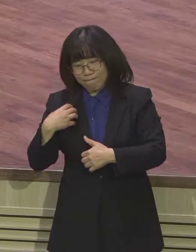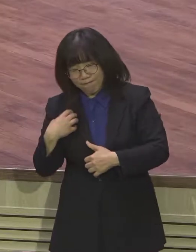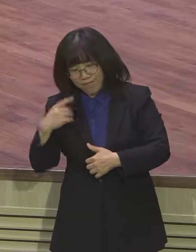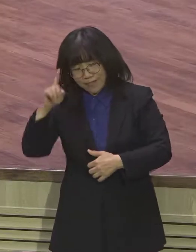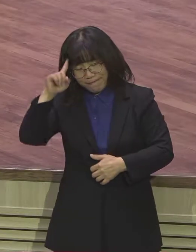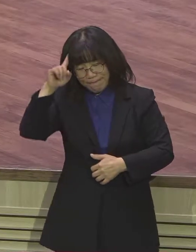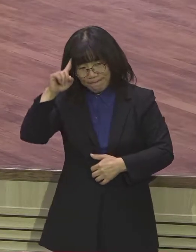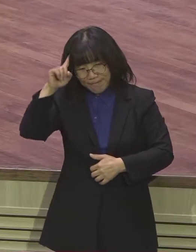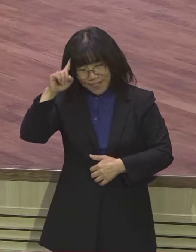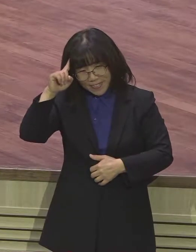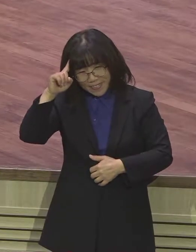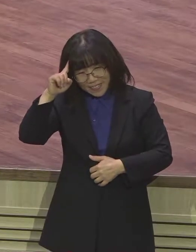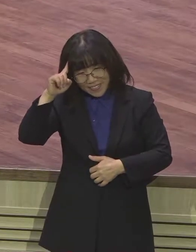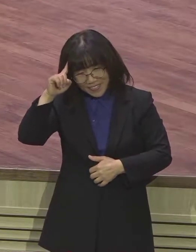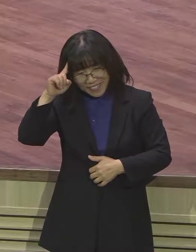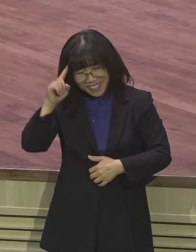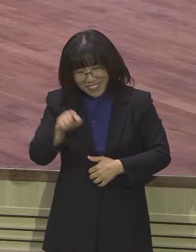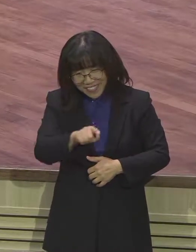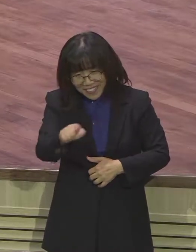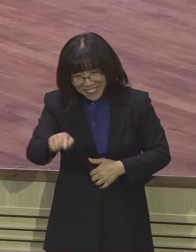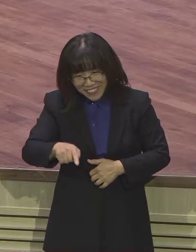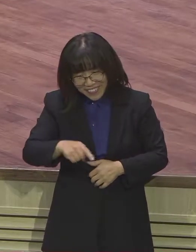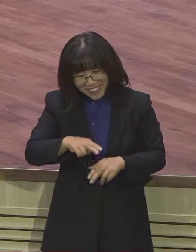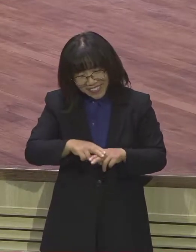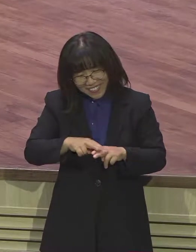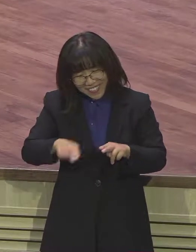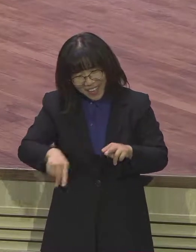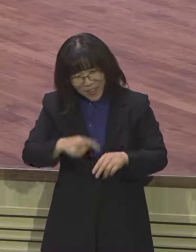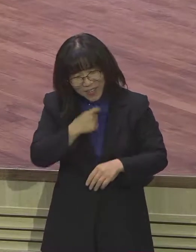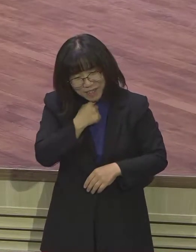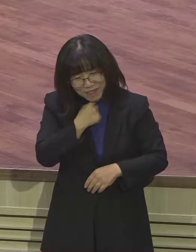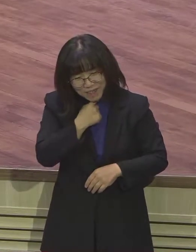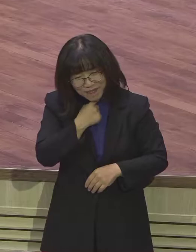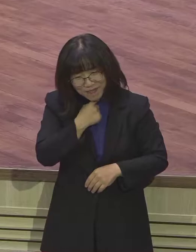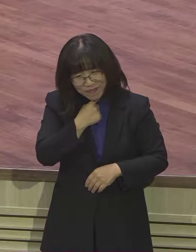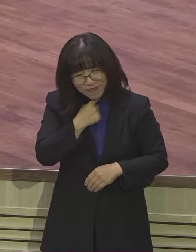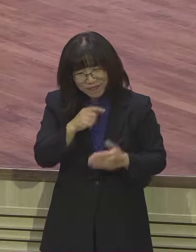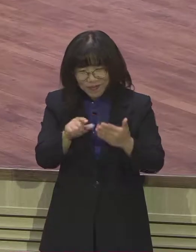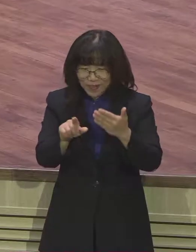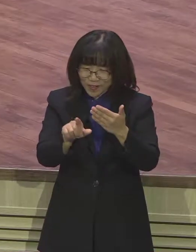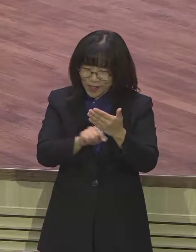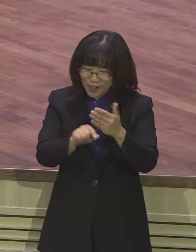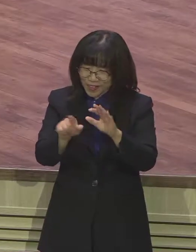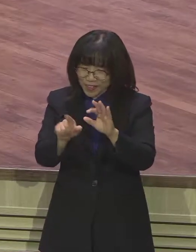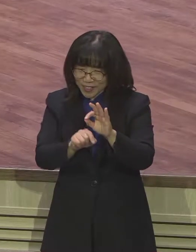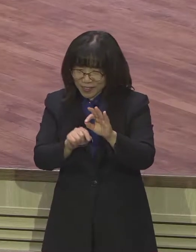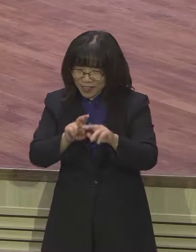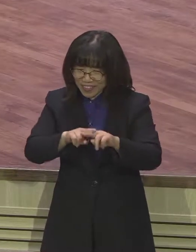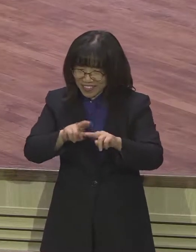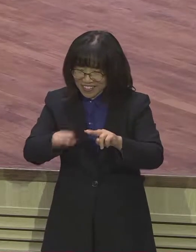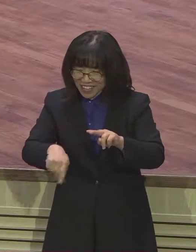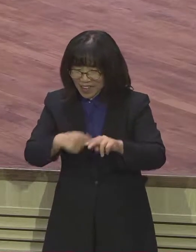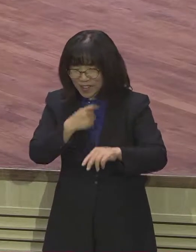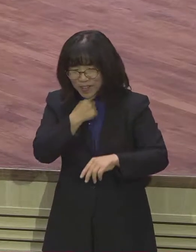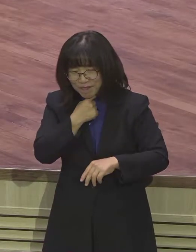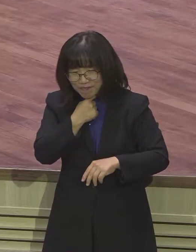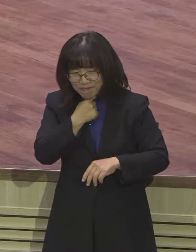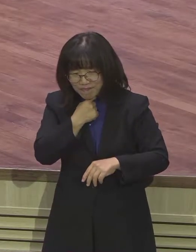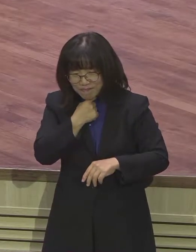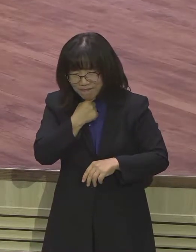라면서 미리 한 9월에 찬바람 불기 시작하시면 하면 준비들 하시더라고요 하나님이 우리의 직분의 충성도를 이 시간 재고 계십니다